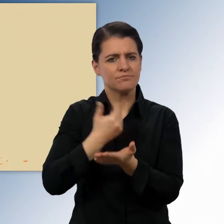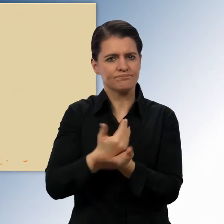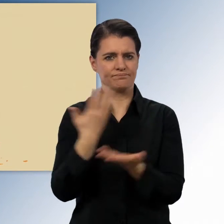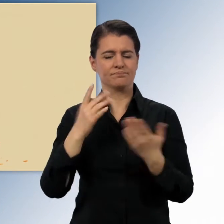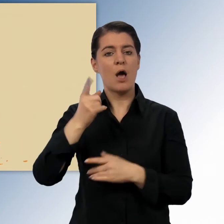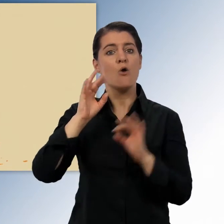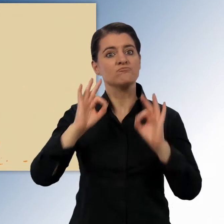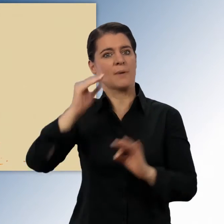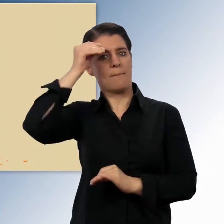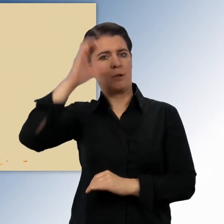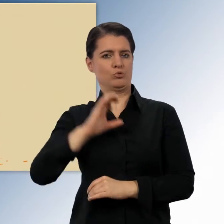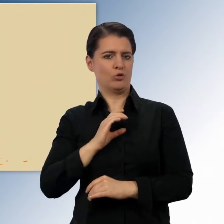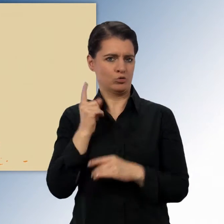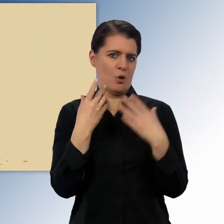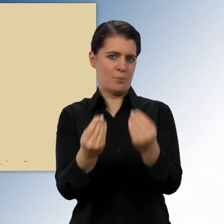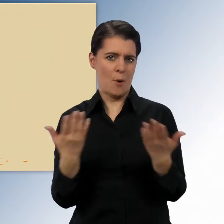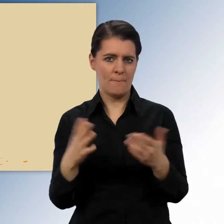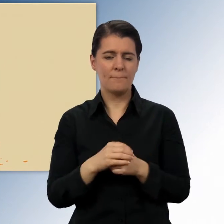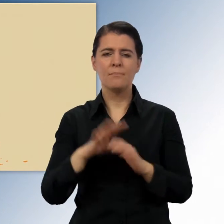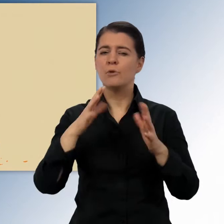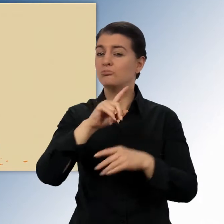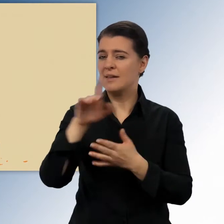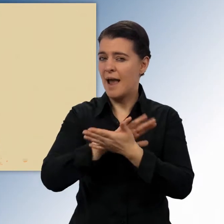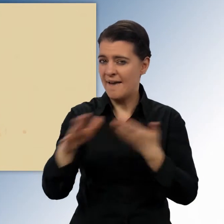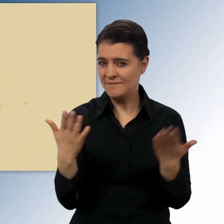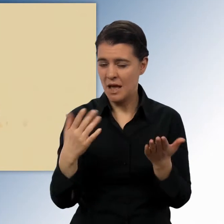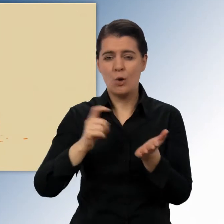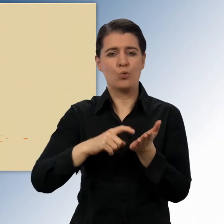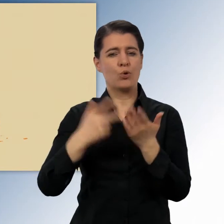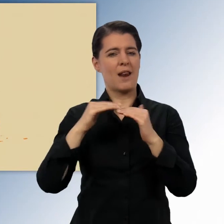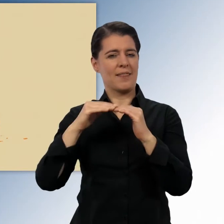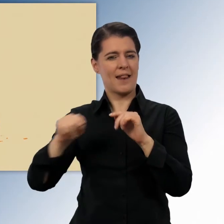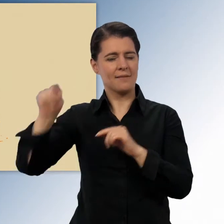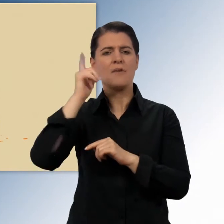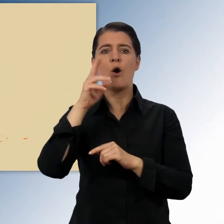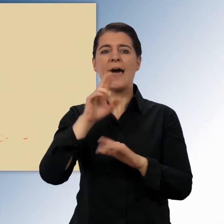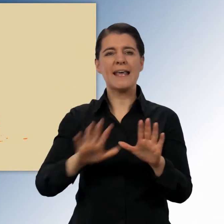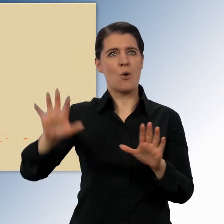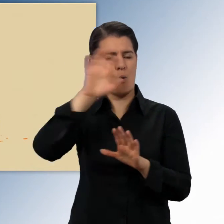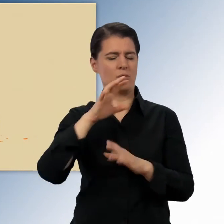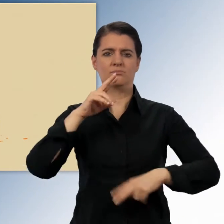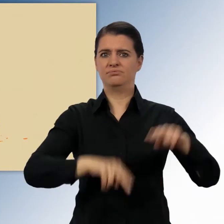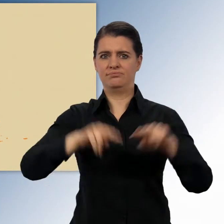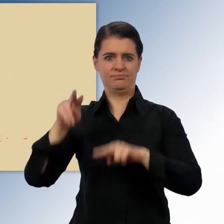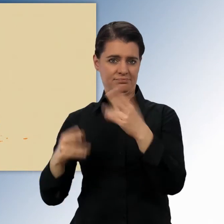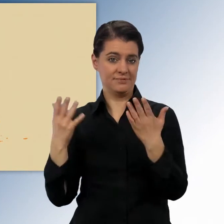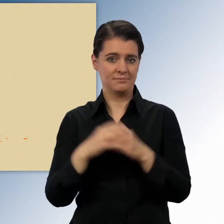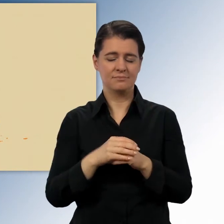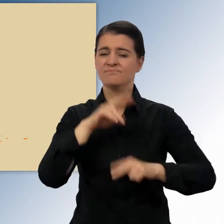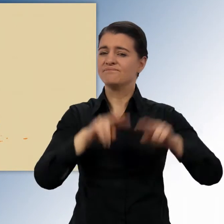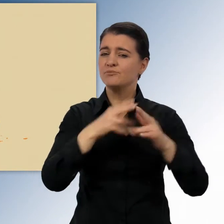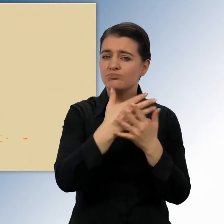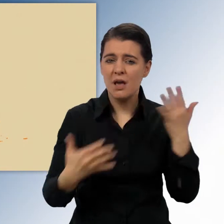sicheres Auskommen und gute Bildungschancen haben. Das ist manchmal gar nicht so einfach, denn jedes Land und jede Region ist